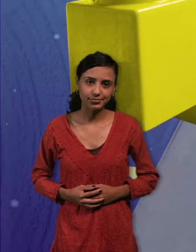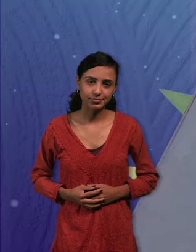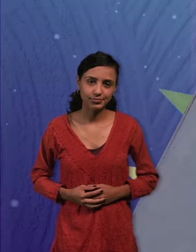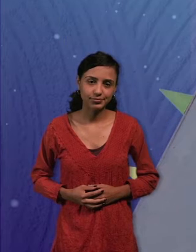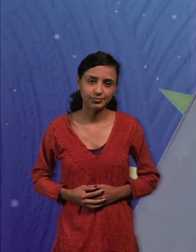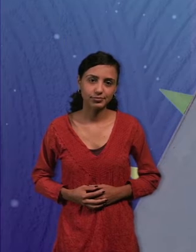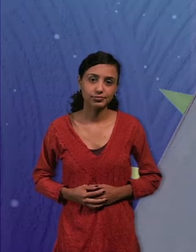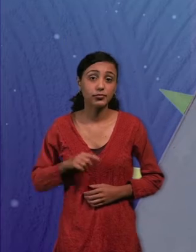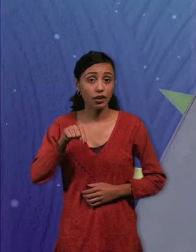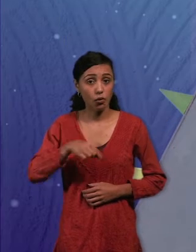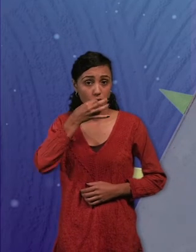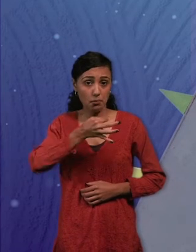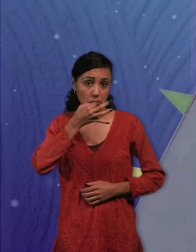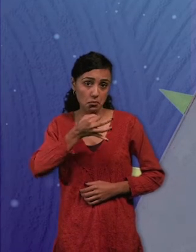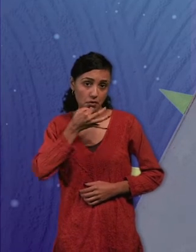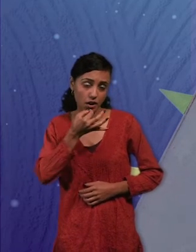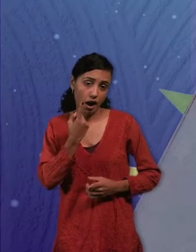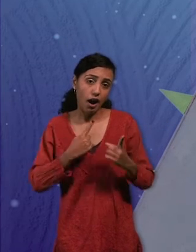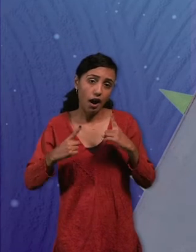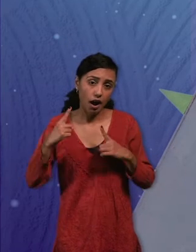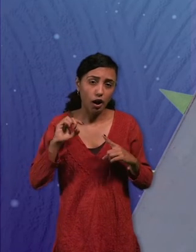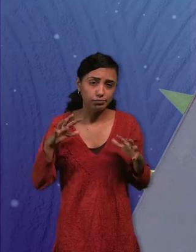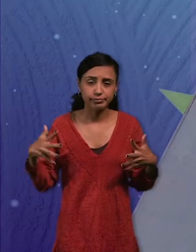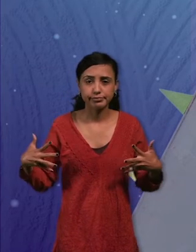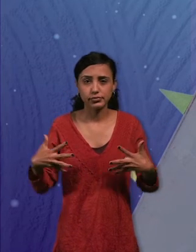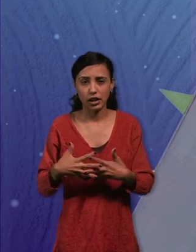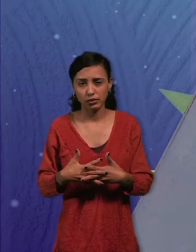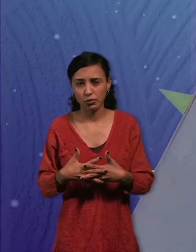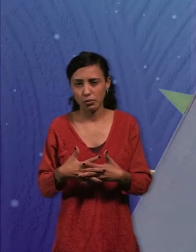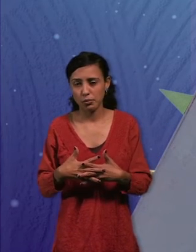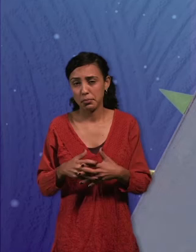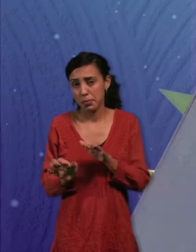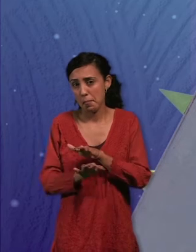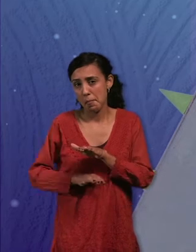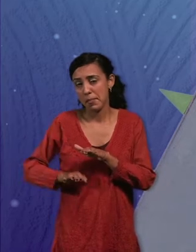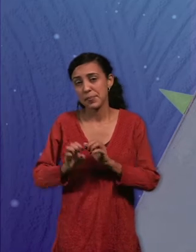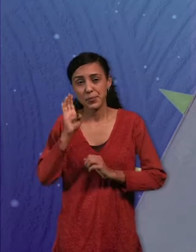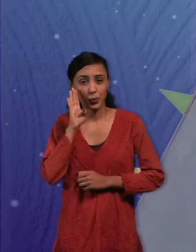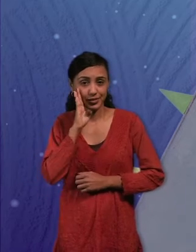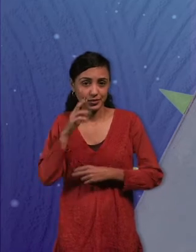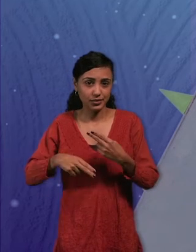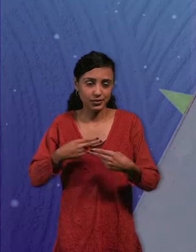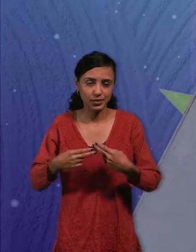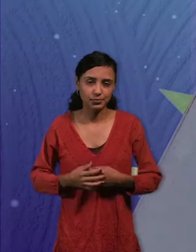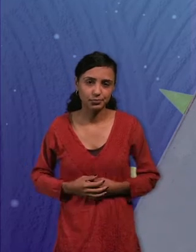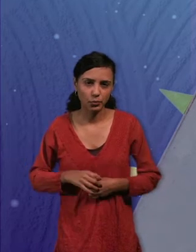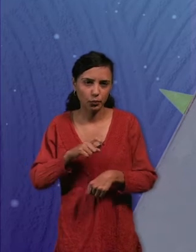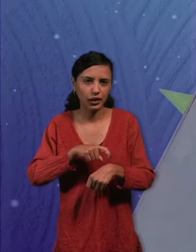Ahora quiero explicarles algo que tiene que ver con la esencia de la animación, que es eso de descomponer el tiempo. Recuerden